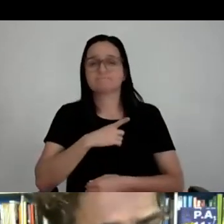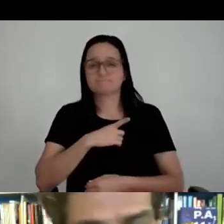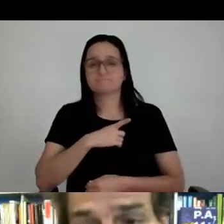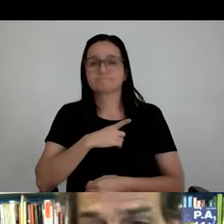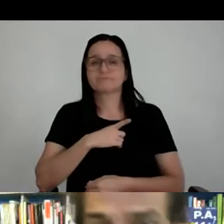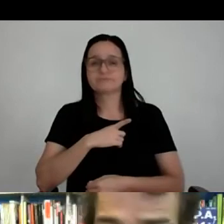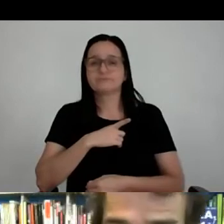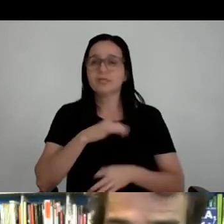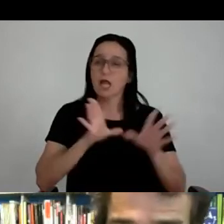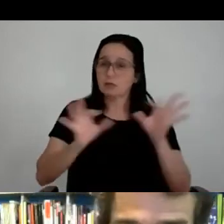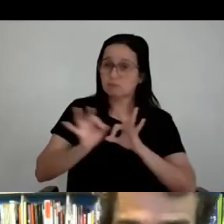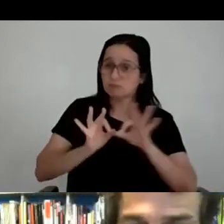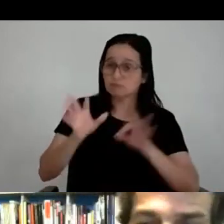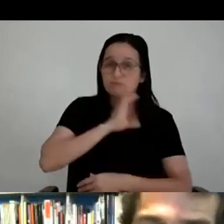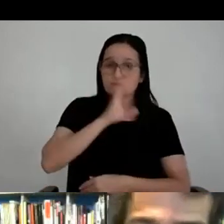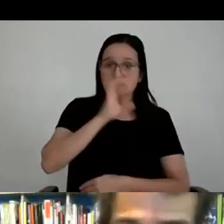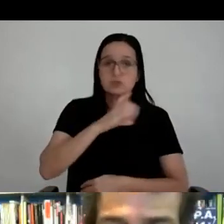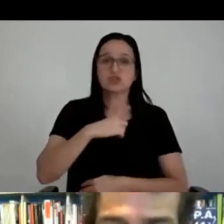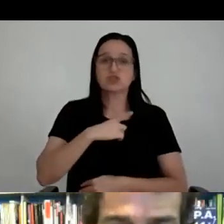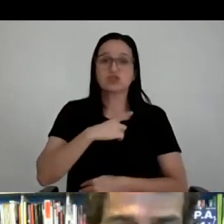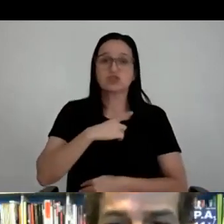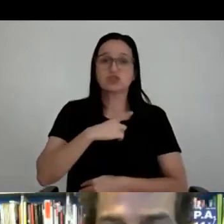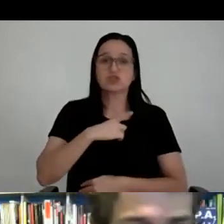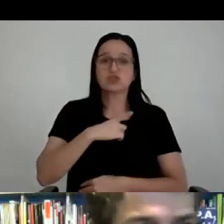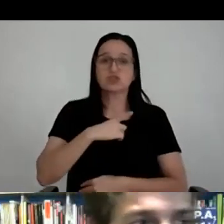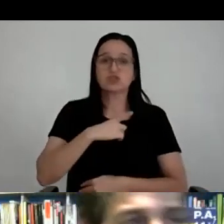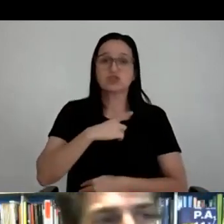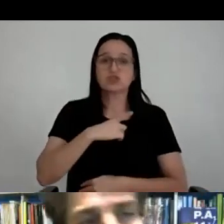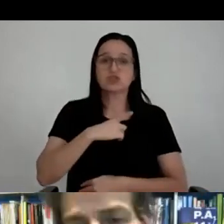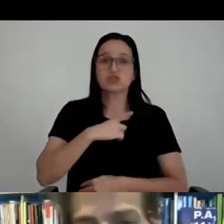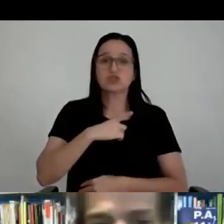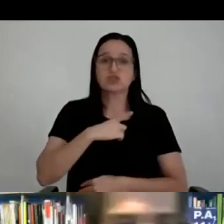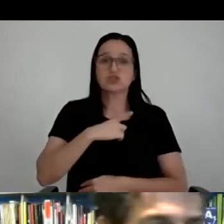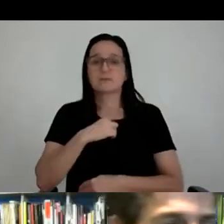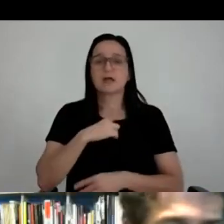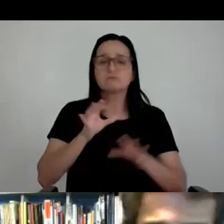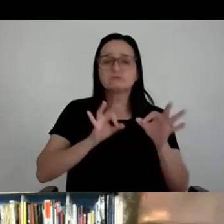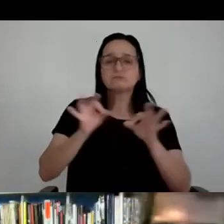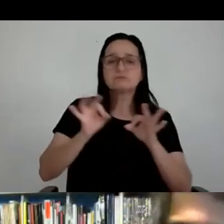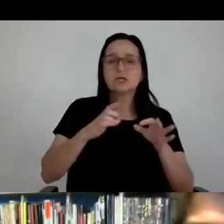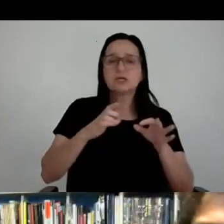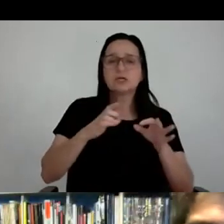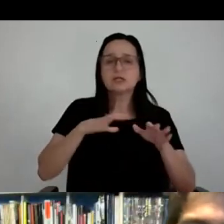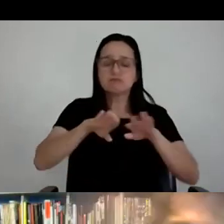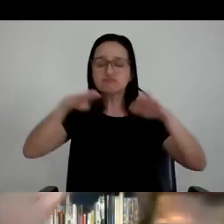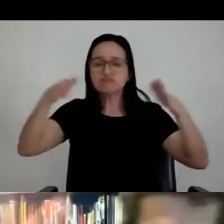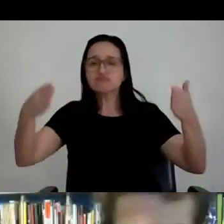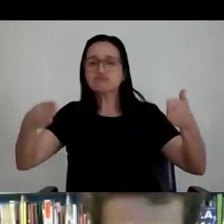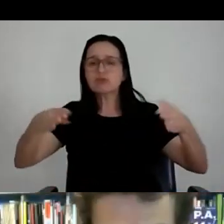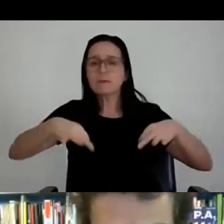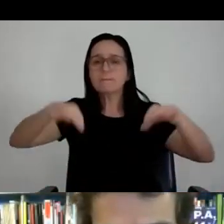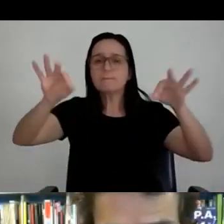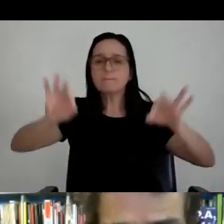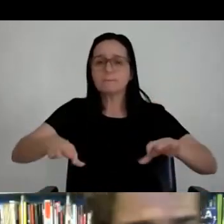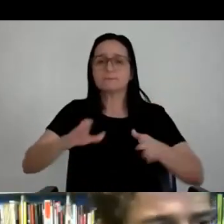montou tudo, a gente deixou tudo montado, tinha um plástico gigante lá esperando a chuva, quando a chuva começou a chegar, a gente cobriu, choveu,